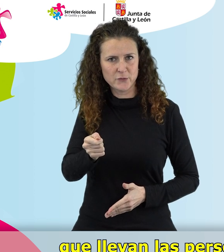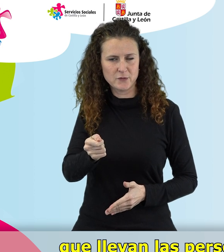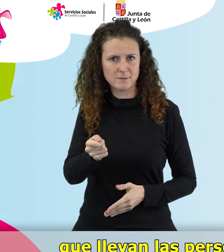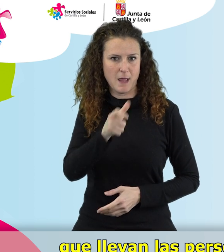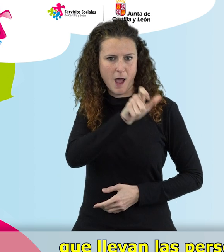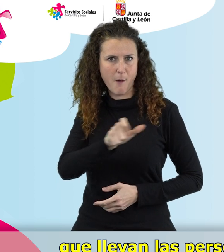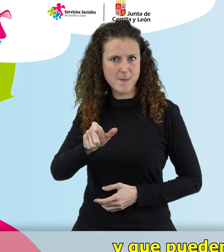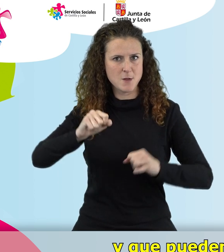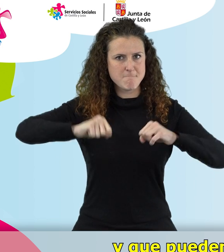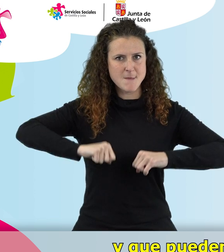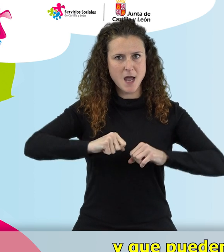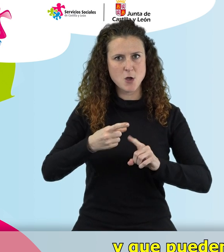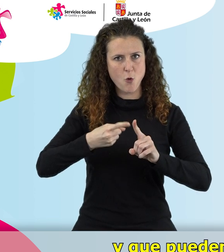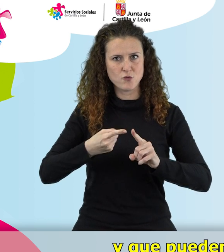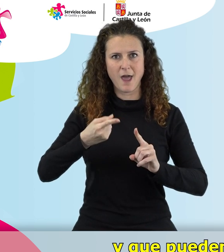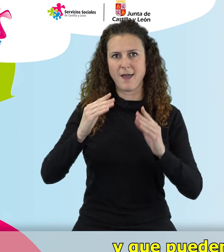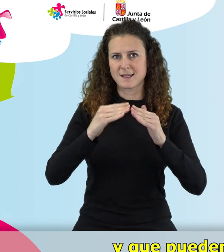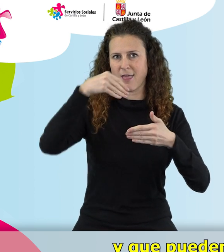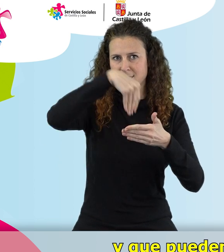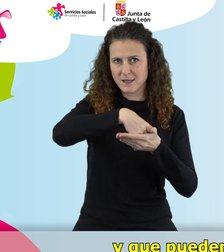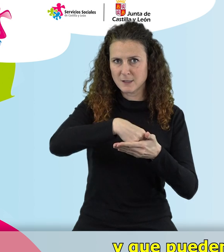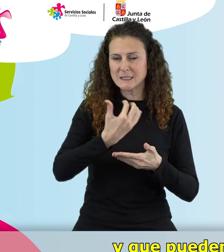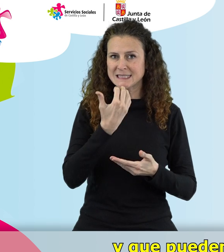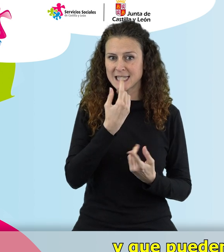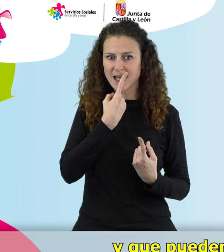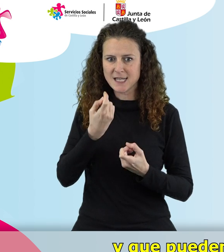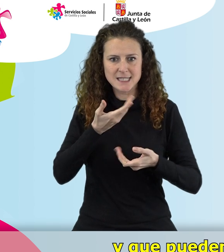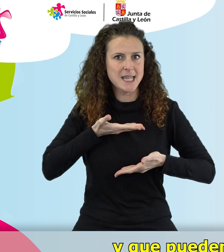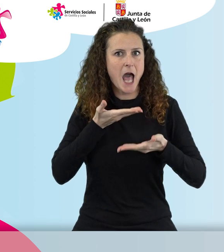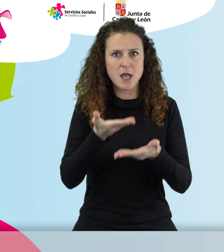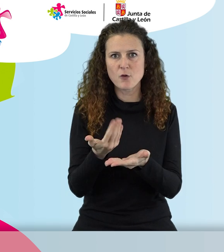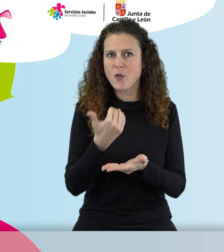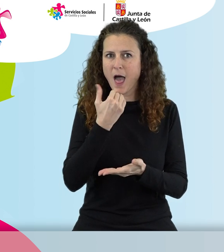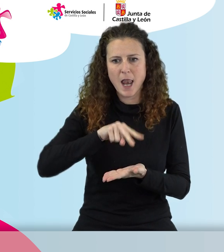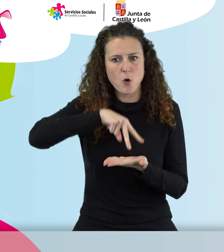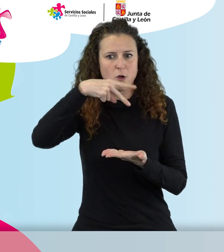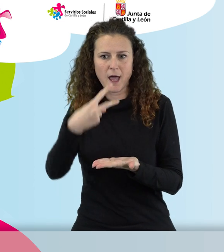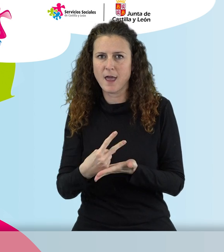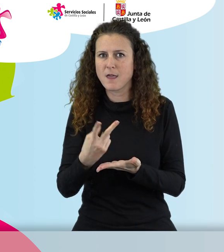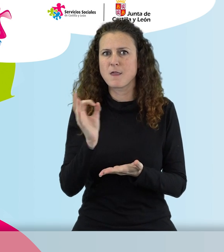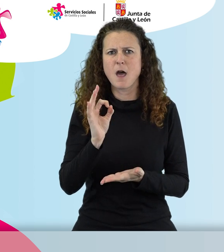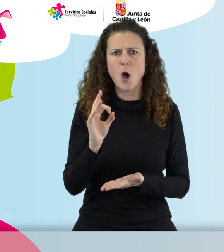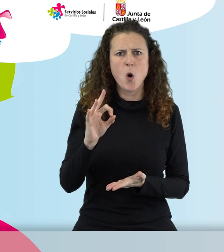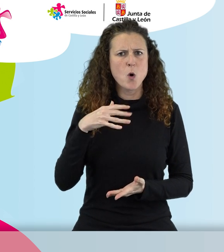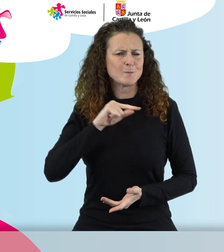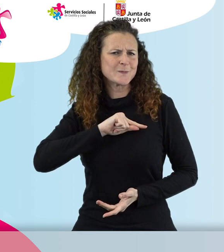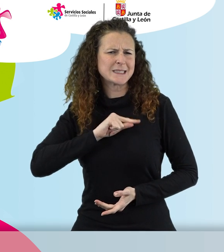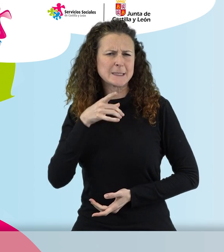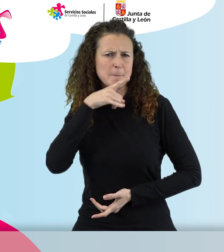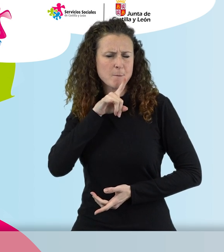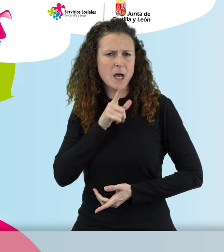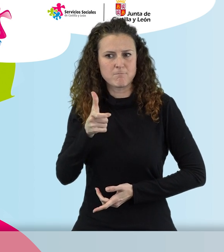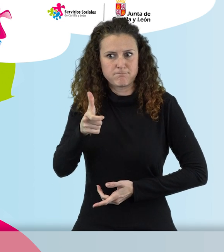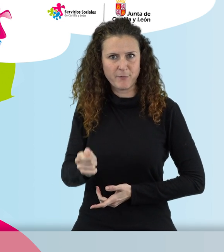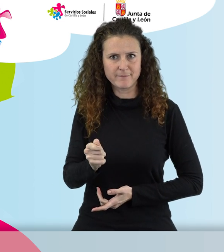mayores en casa y que pueden pulsar si necesitan ayuda por una caída o cuando se encuentran mal. Pero,